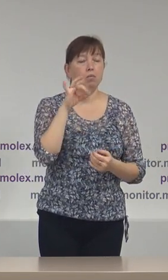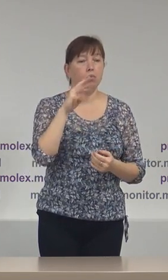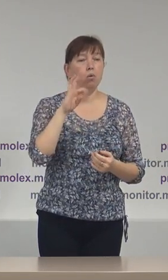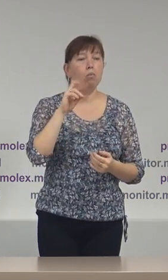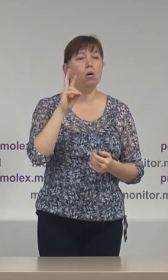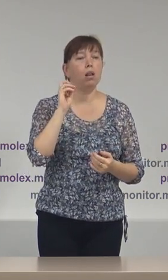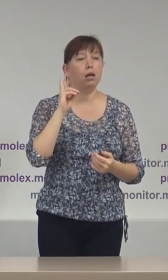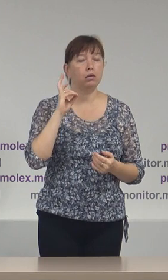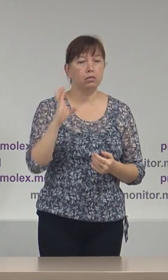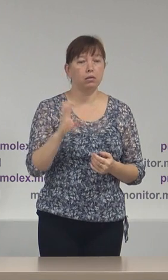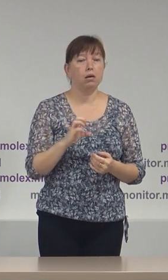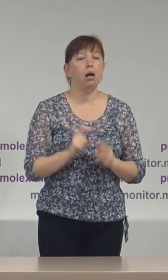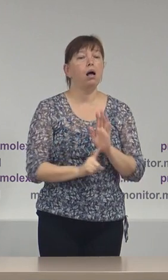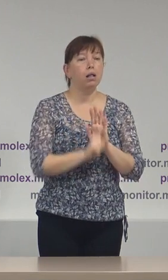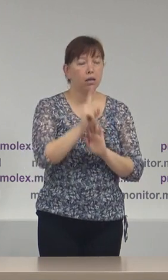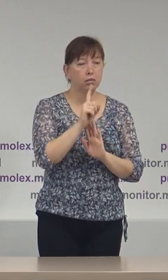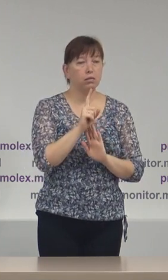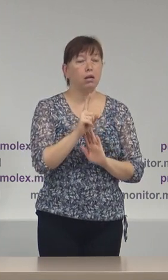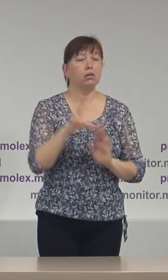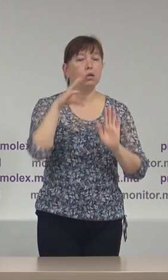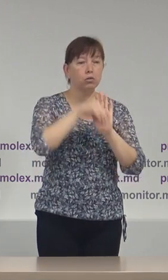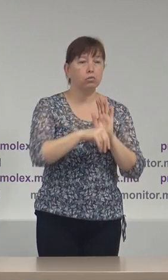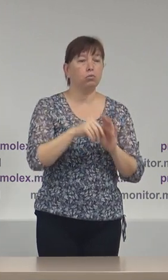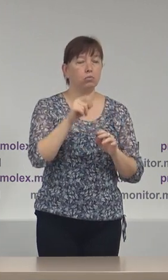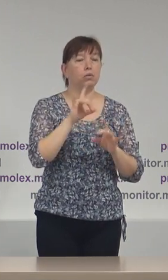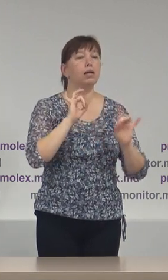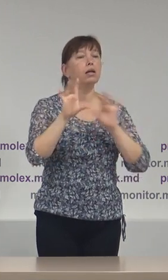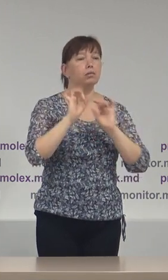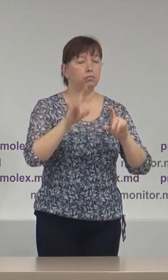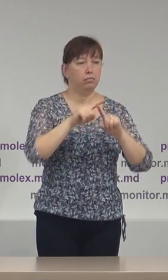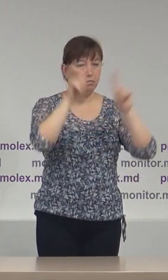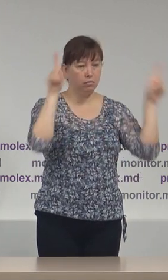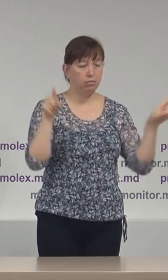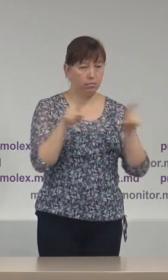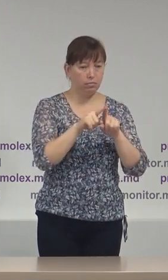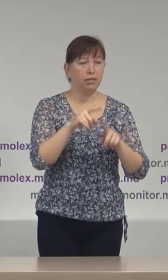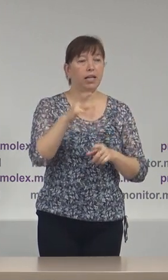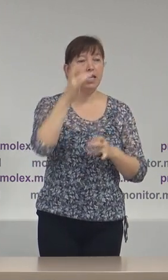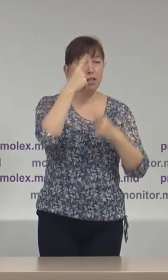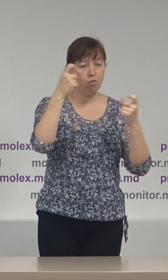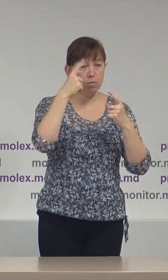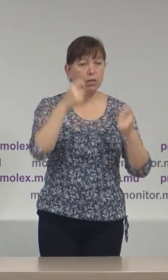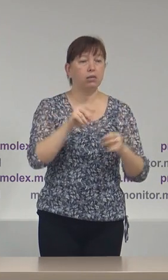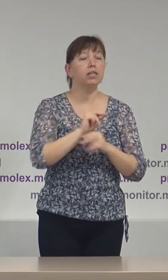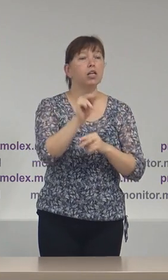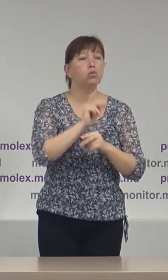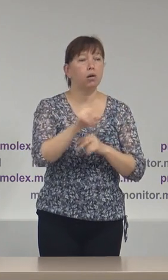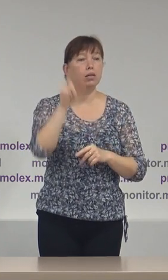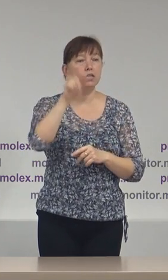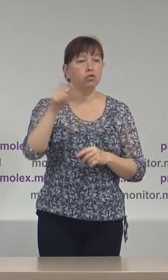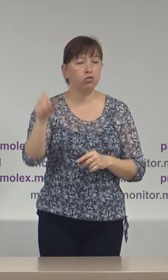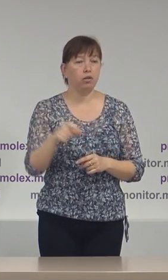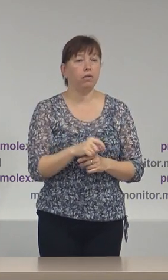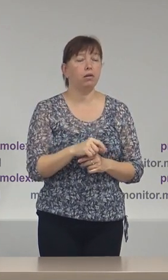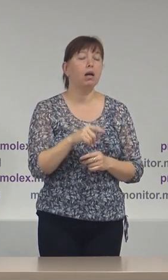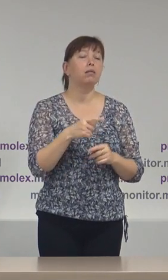Promolex a lansat inclusiv un spot motivațional de educație civică pentru grupul